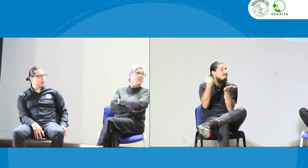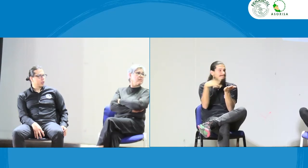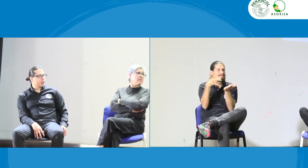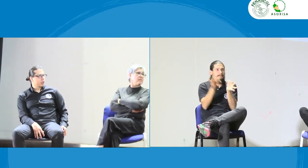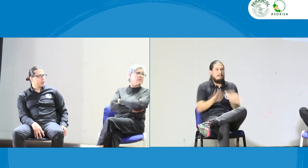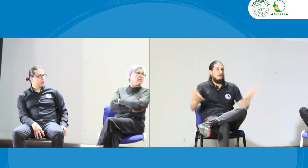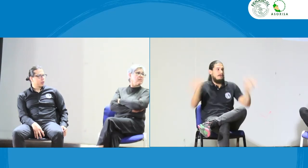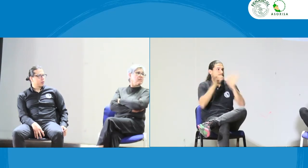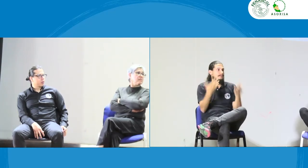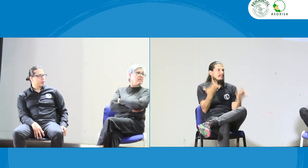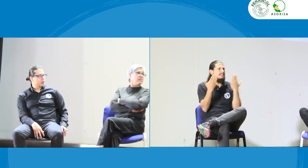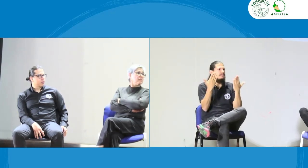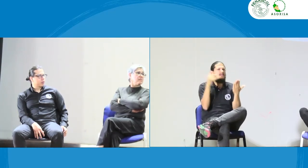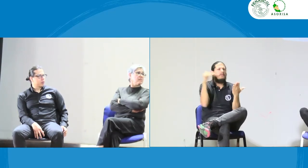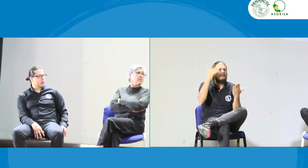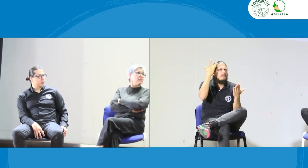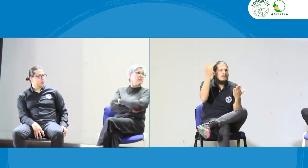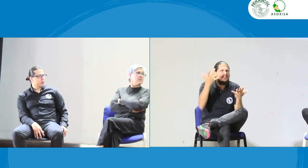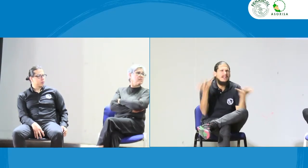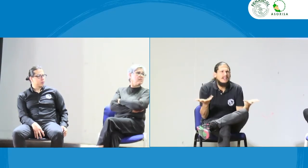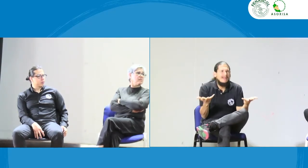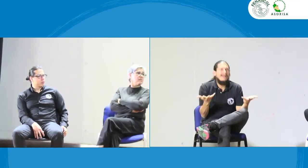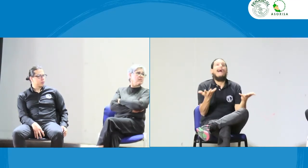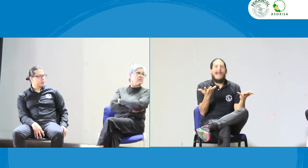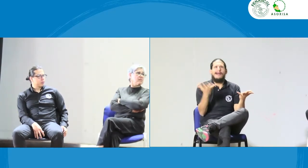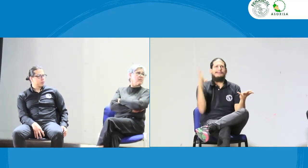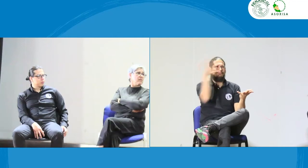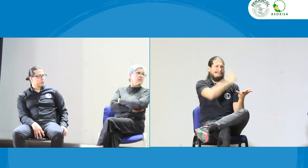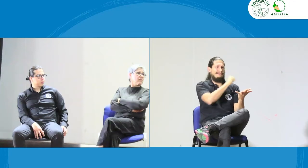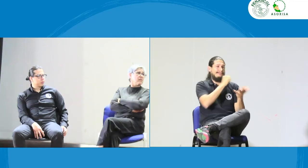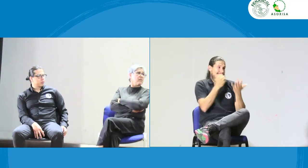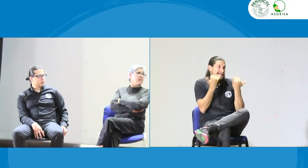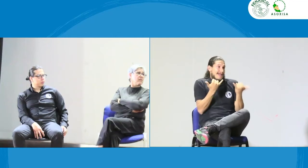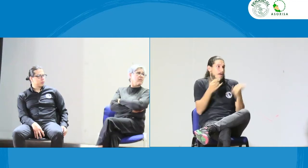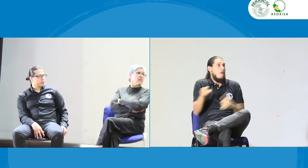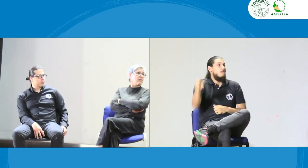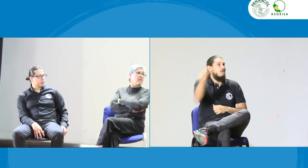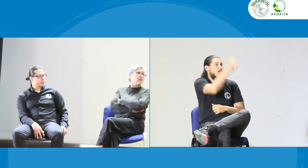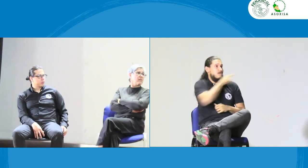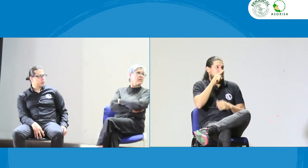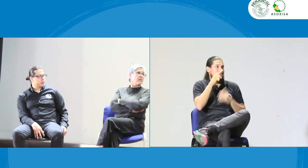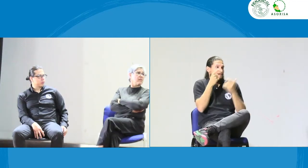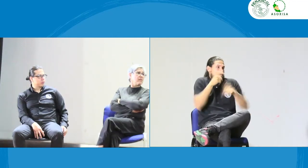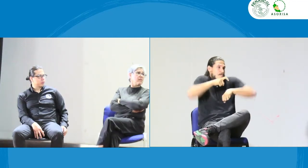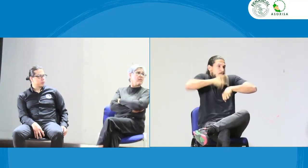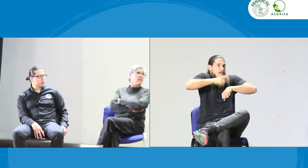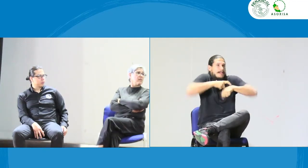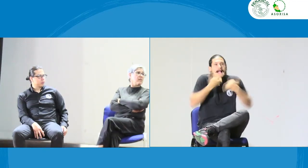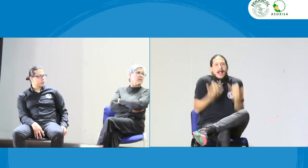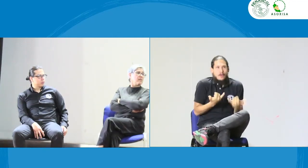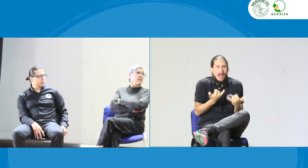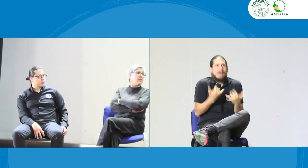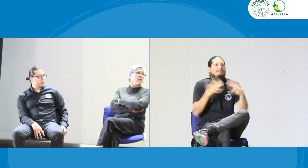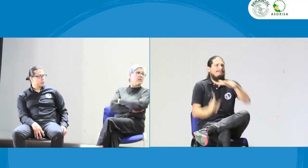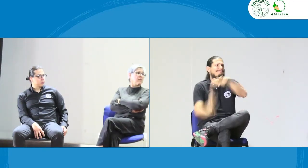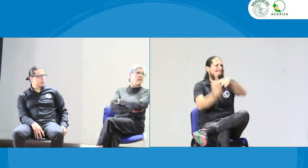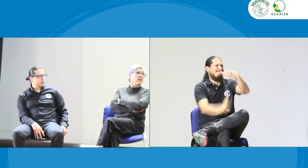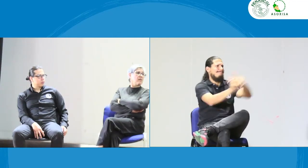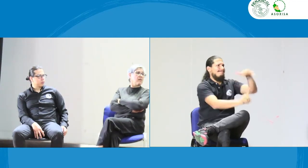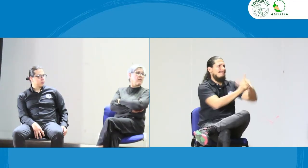que están allí son de gran valor y son muy, muy, muy importantes. ¿Pero por qué son importantes? Porque es en este momento que están